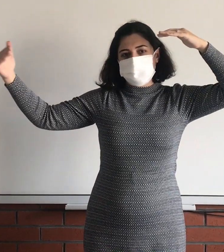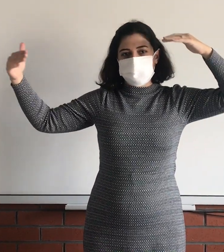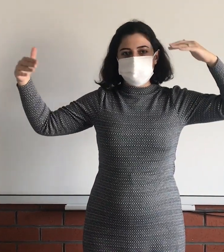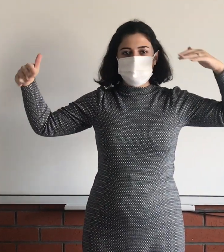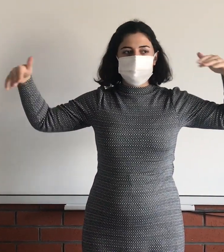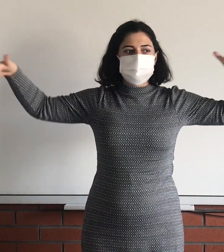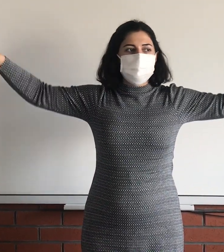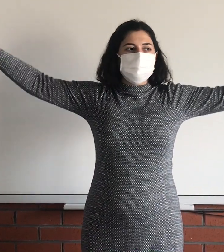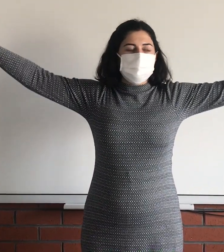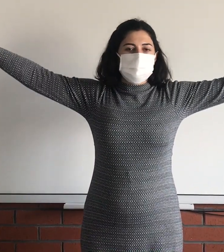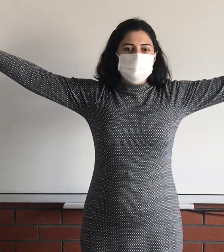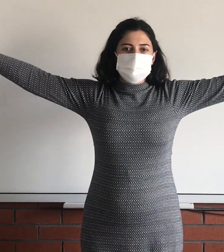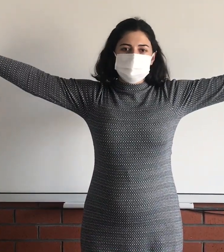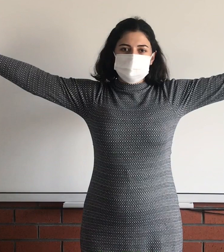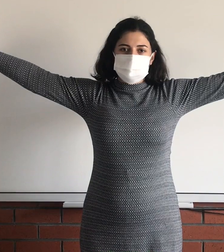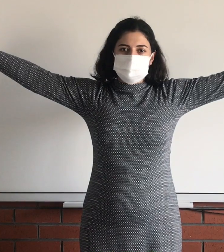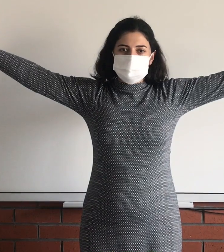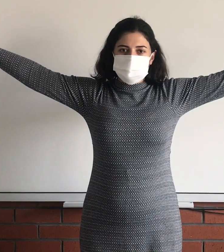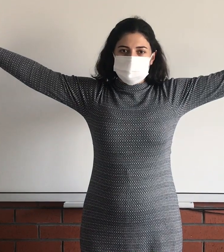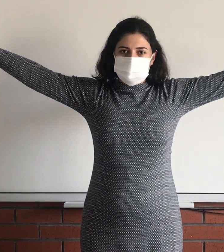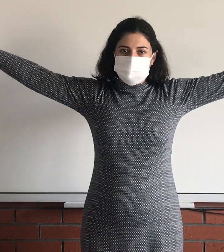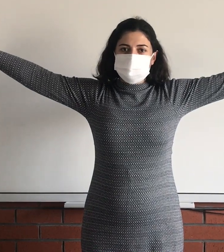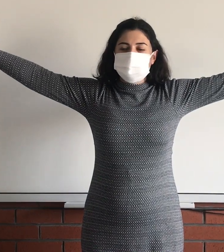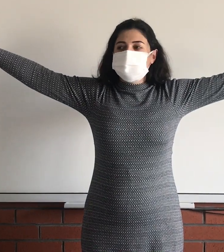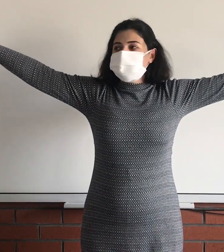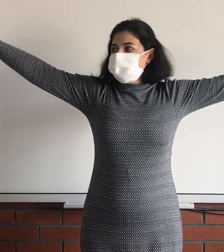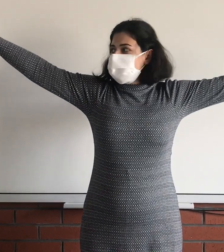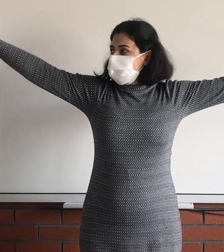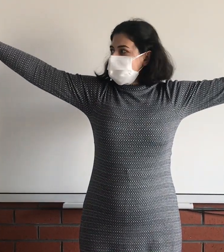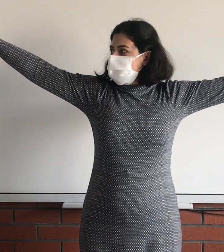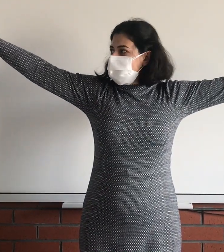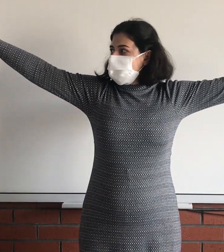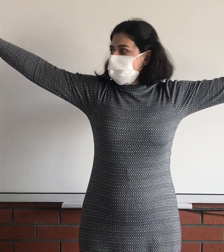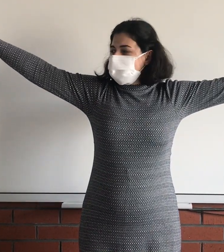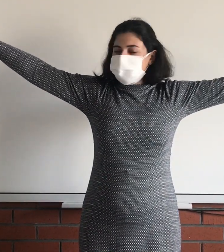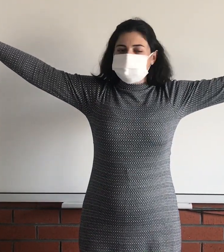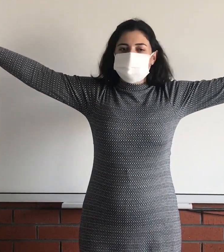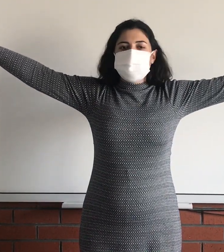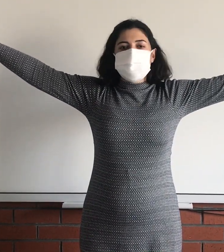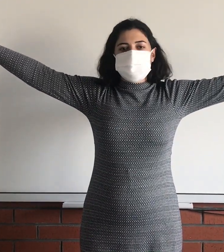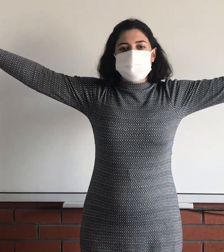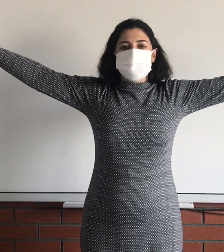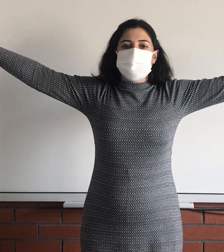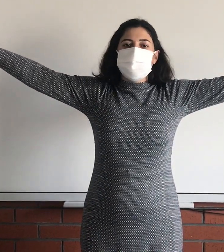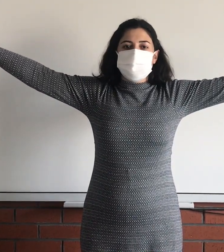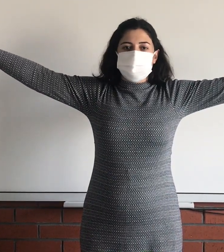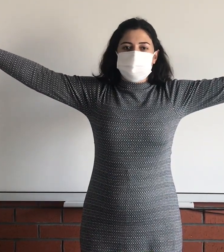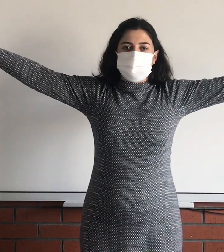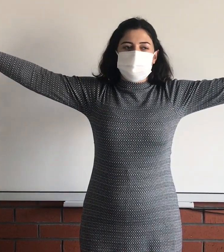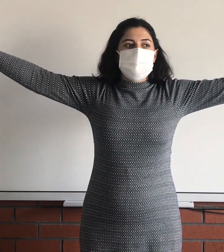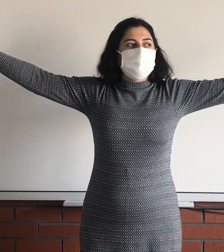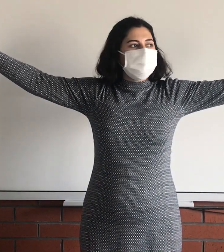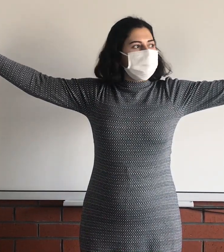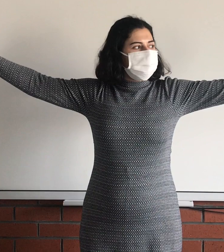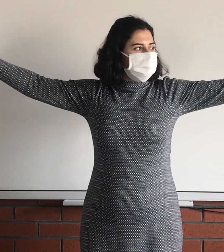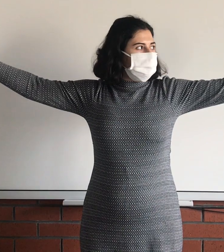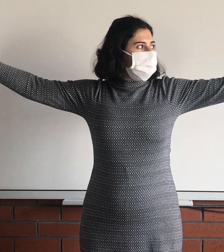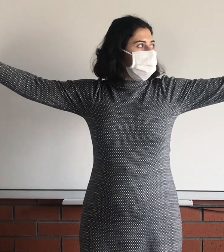gerekecektir. Kollarımı şöyle açarak yanımdaki kişilerle birlikte sıra dağ olabilirim. Hatta şu şekilde